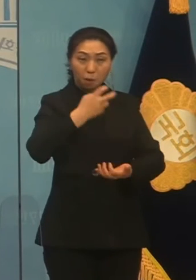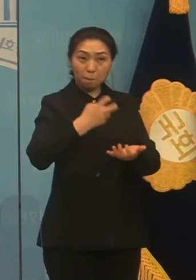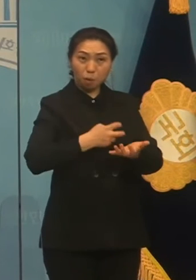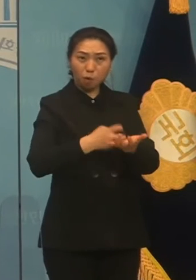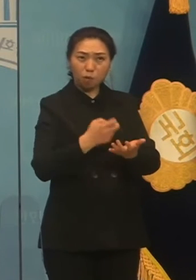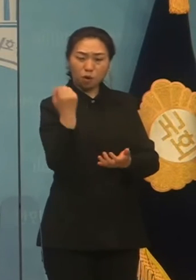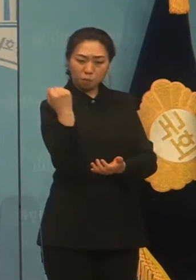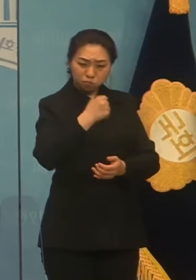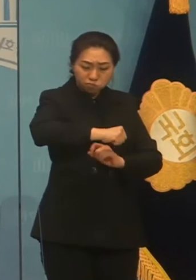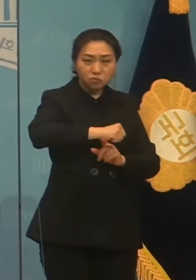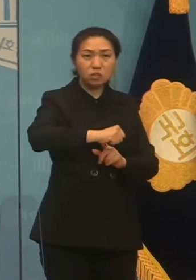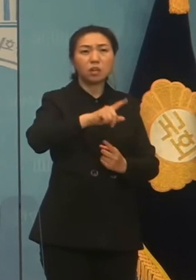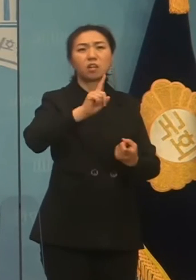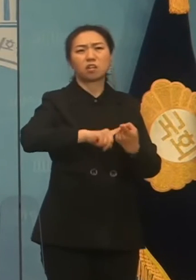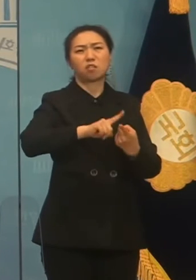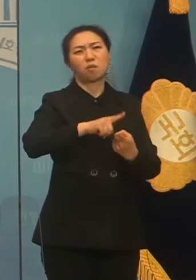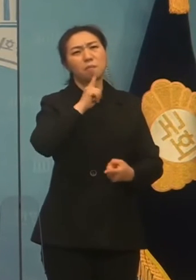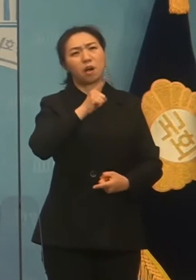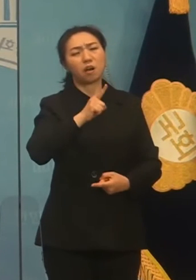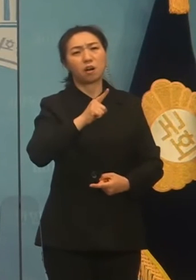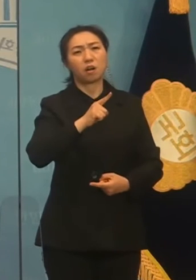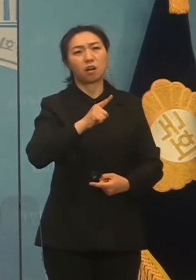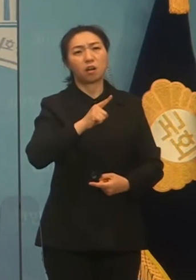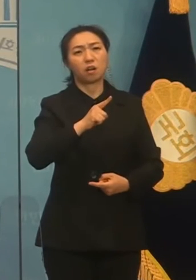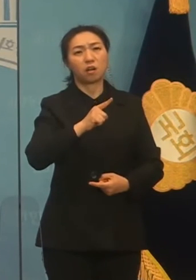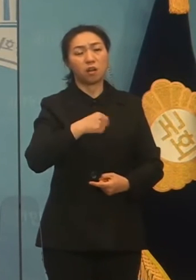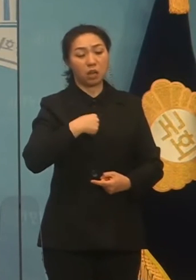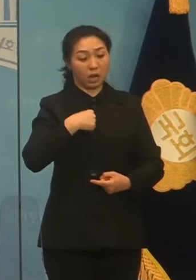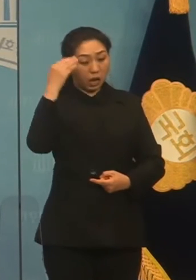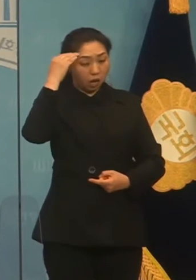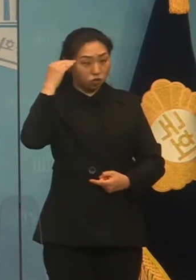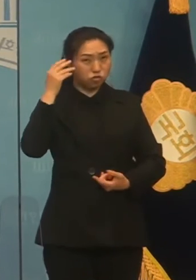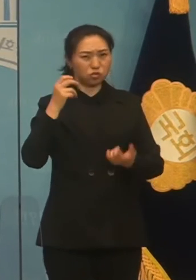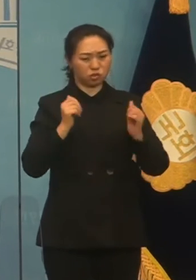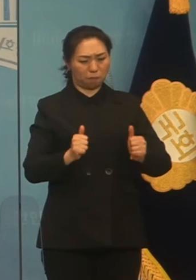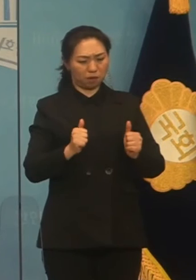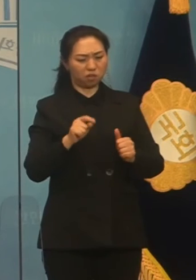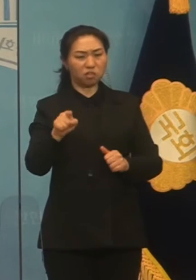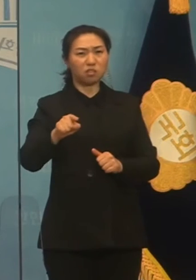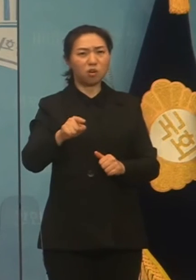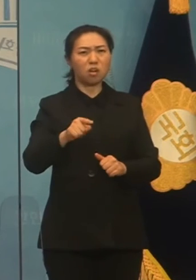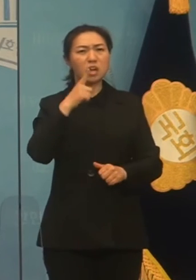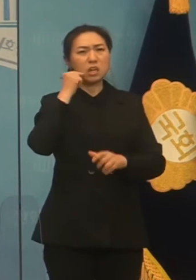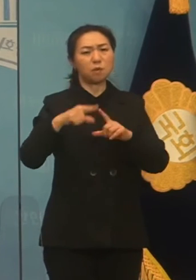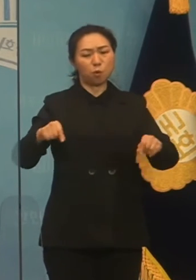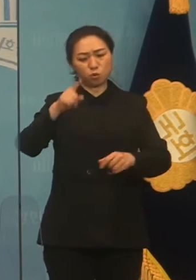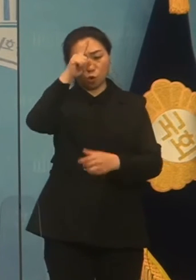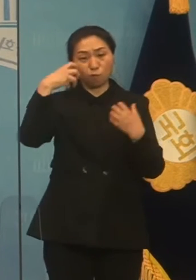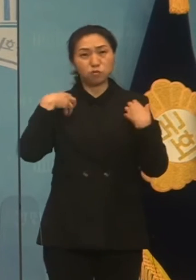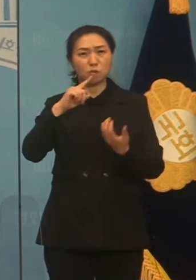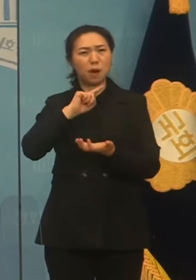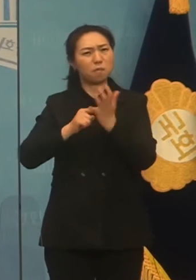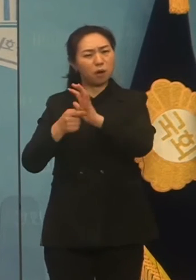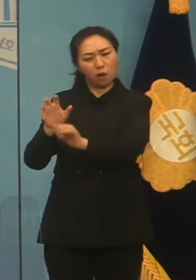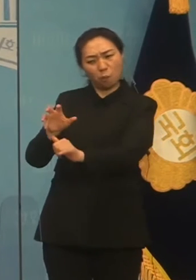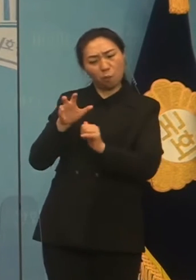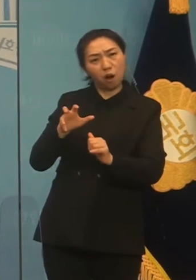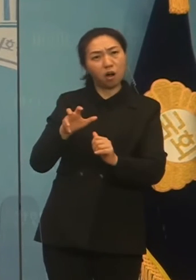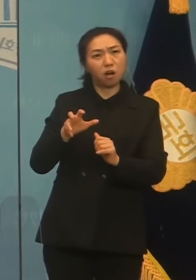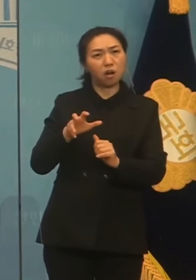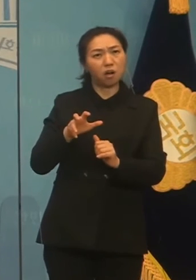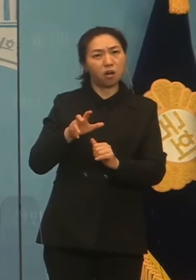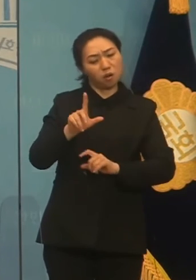원칙을 다른 나라도 하니 자국의 재판부가 인용하며 일본 정부의 면제고를 주려하는 처사는